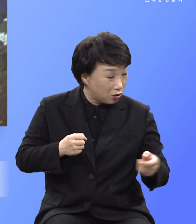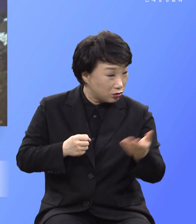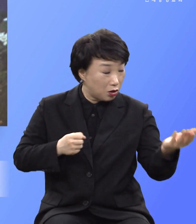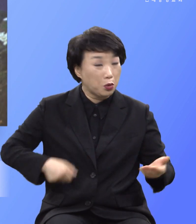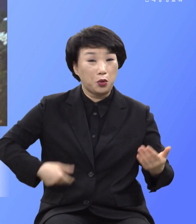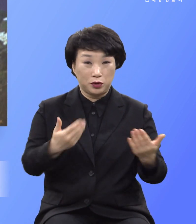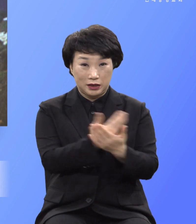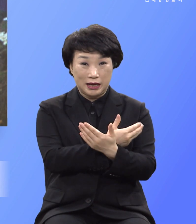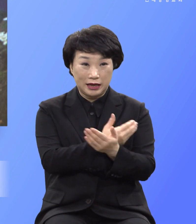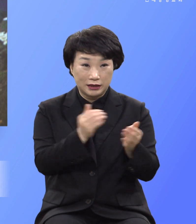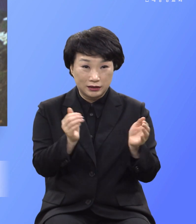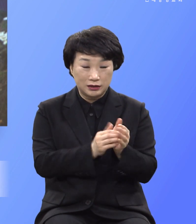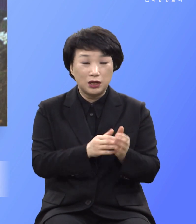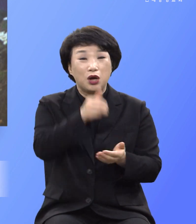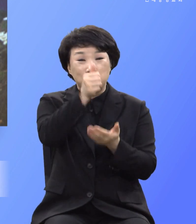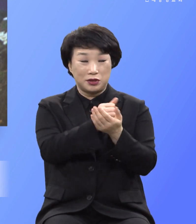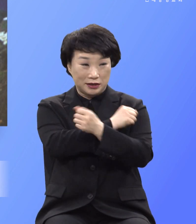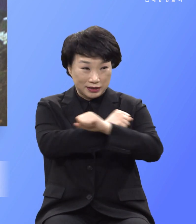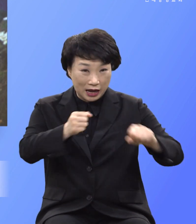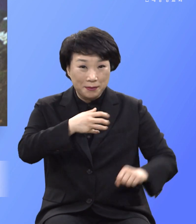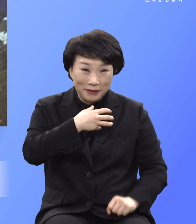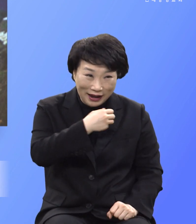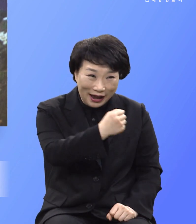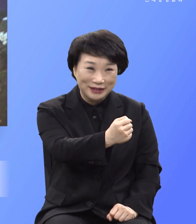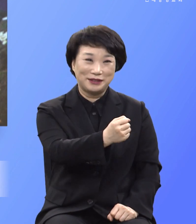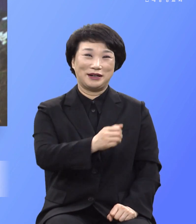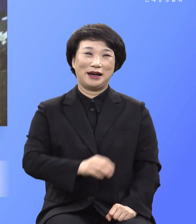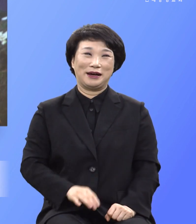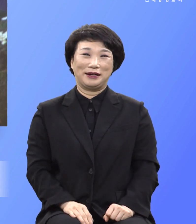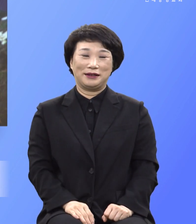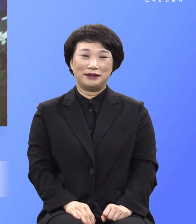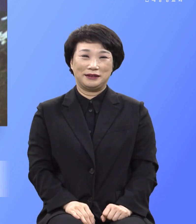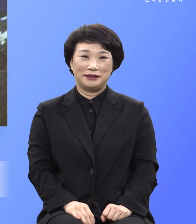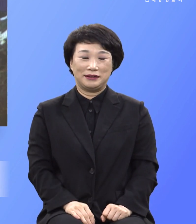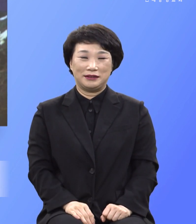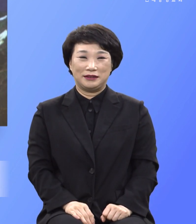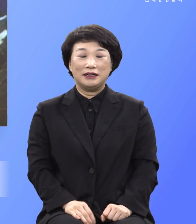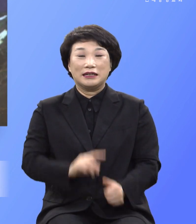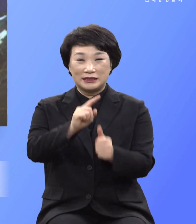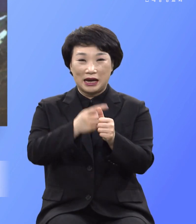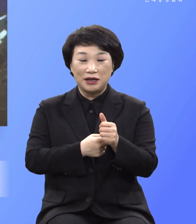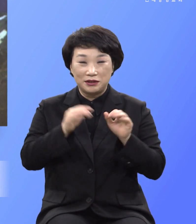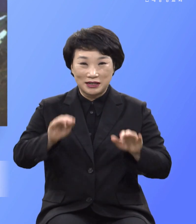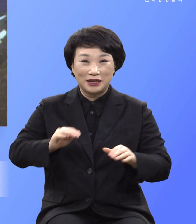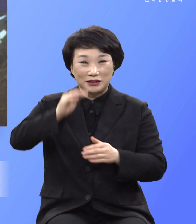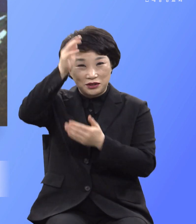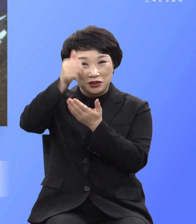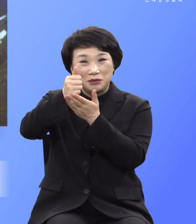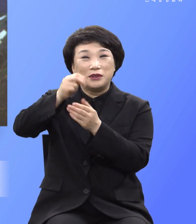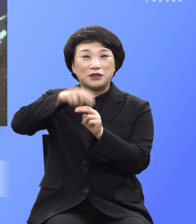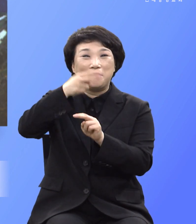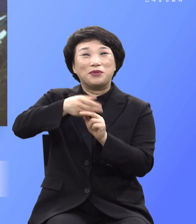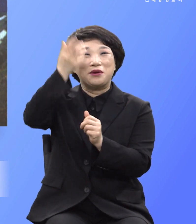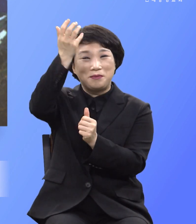제 삶을 받으라 그래야만 성령을 선물로 받으리니